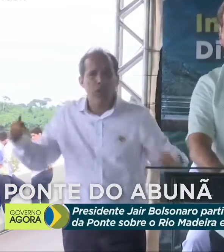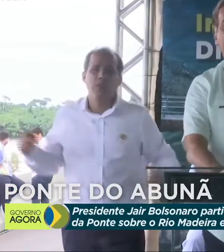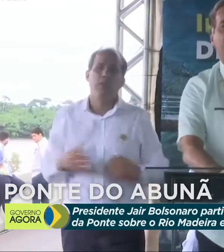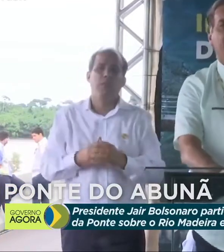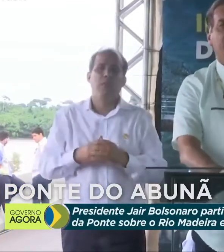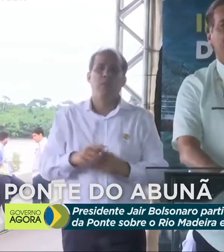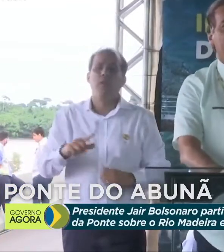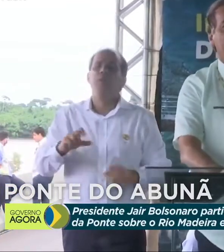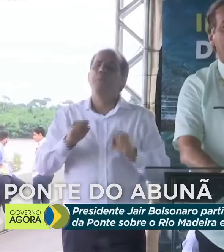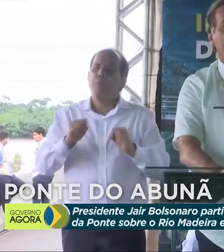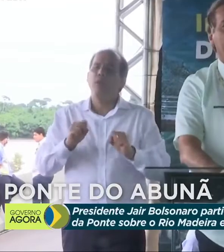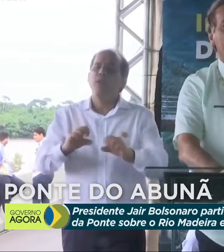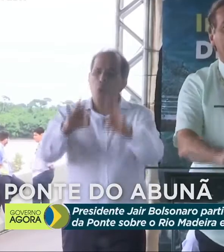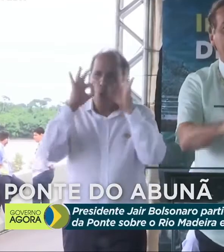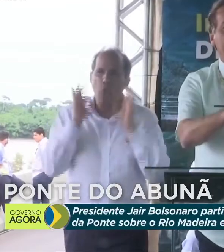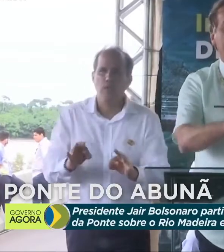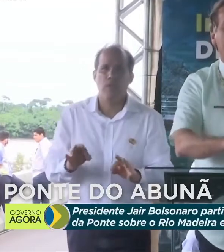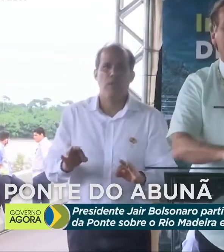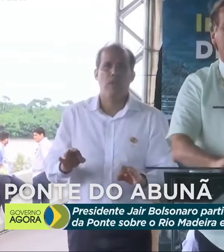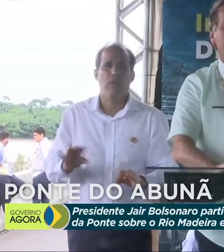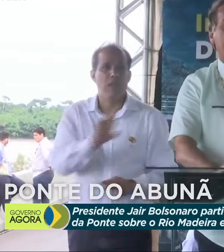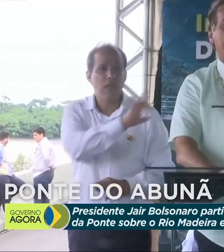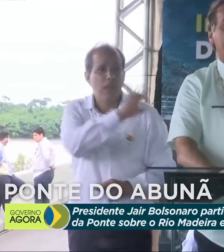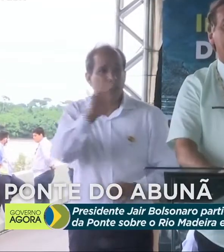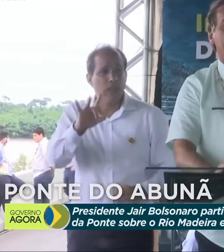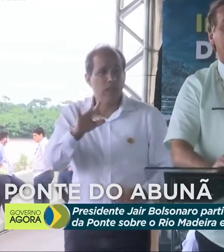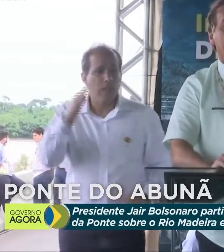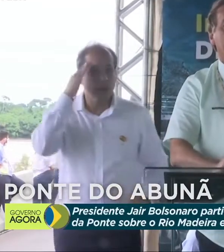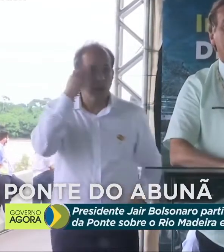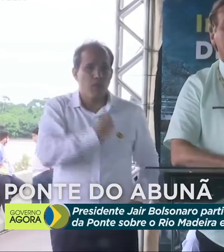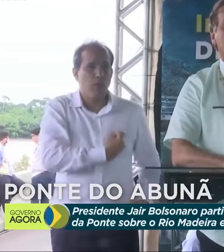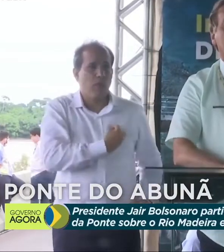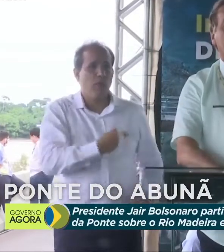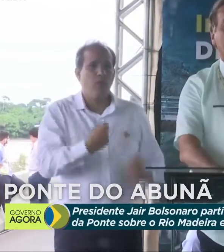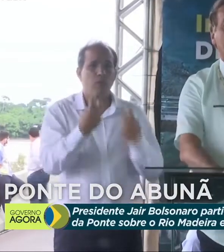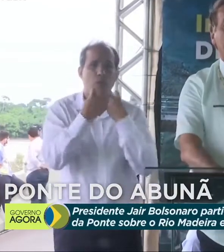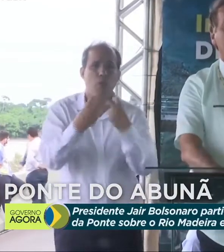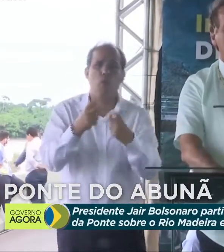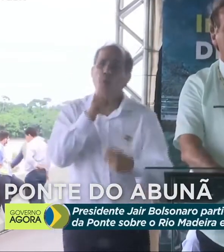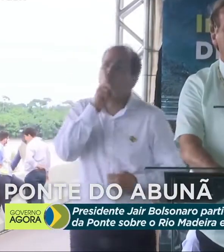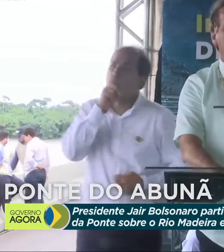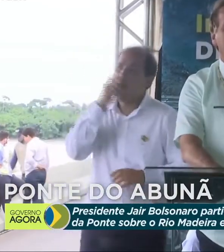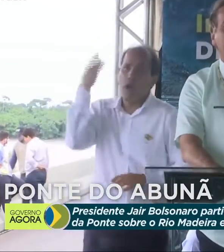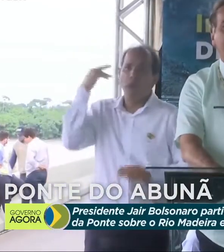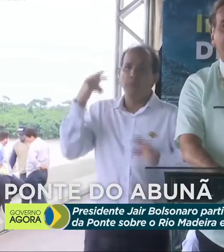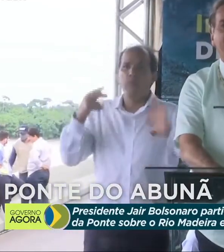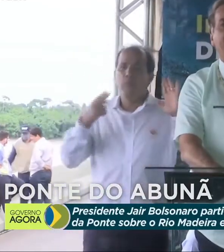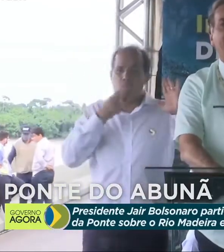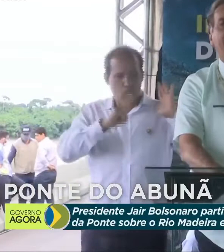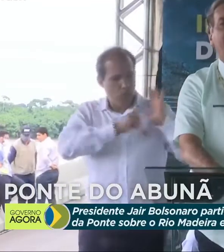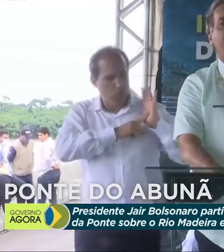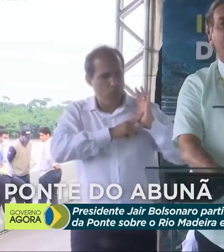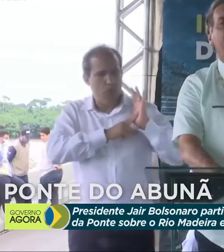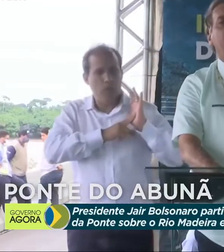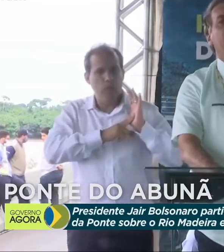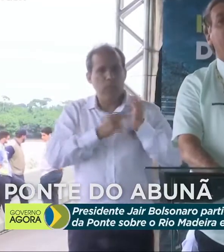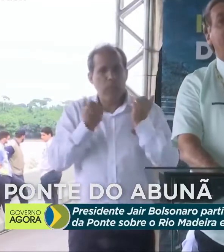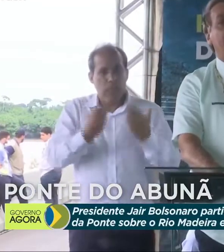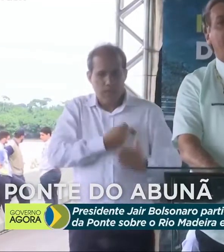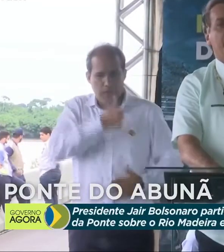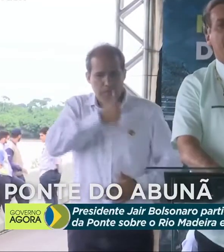certeza, se cada um de nós militares aqui presentes juramos um dia dar a vida pela nossa pátria,